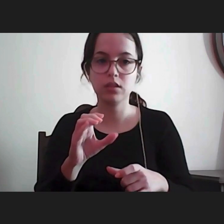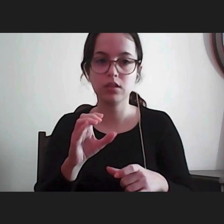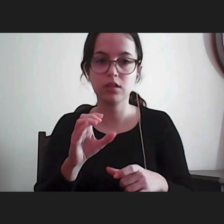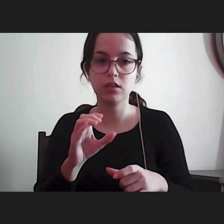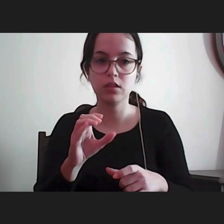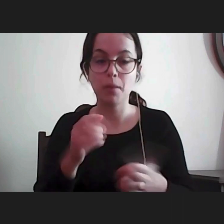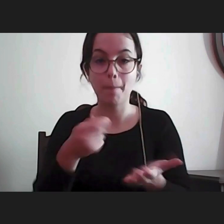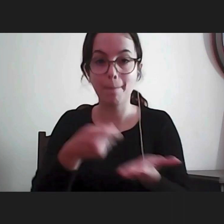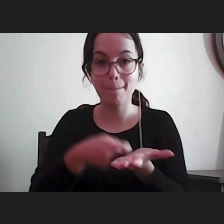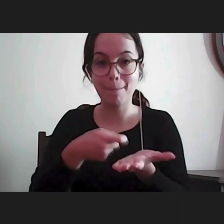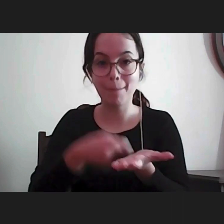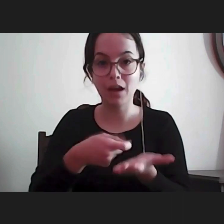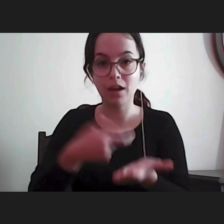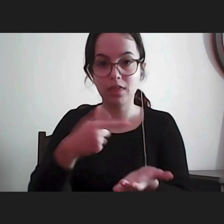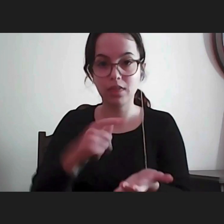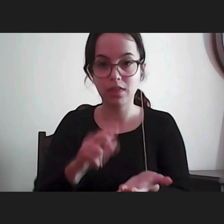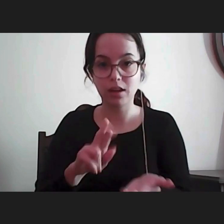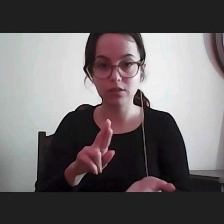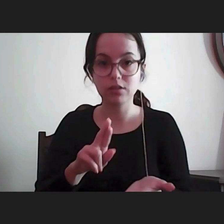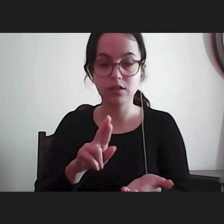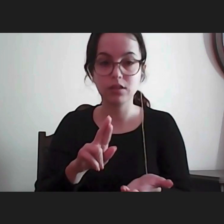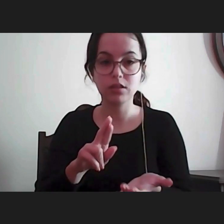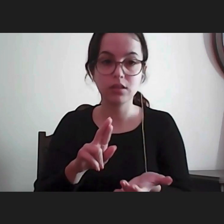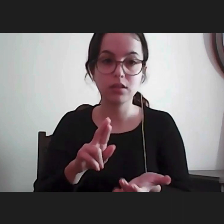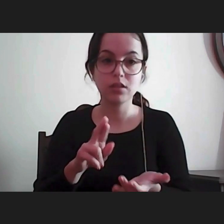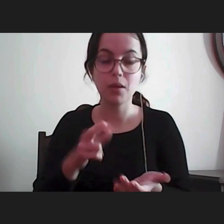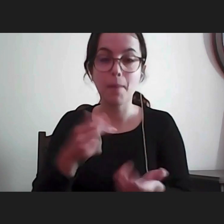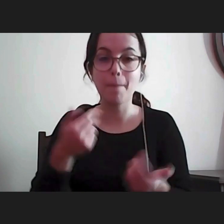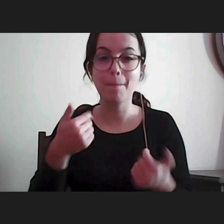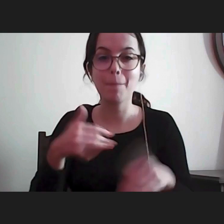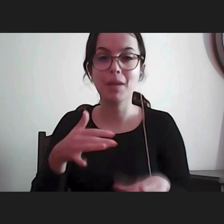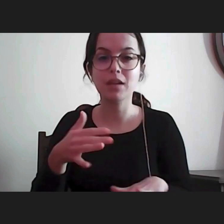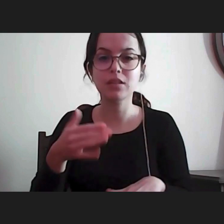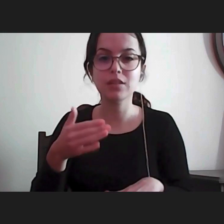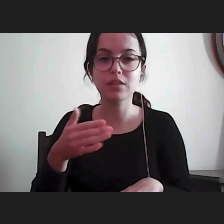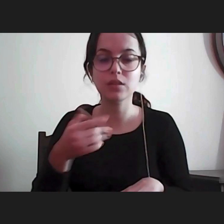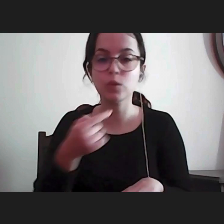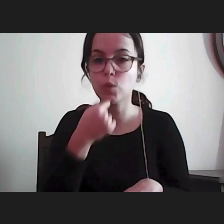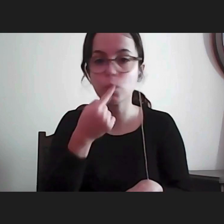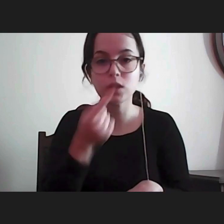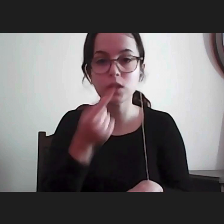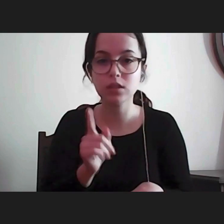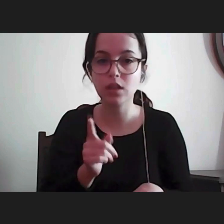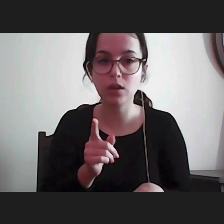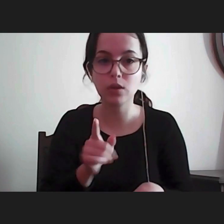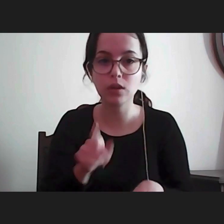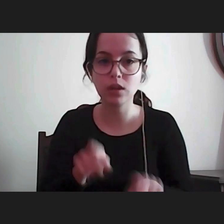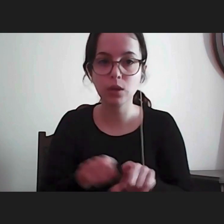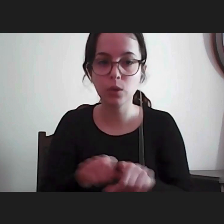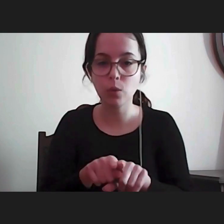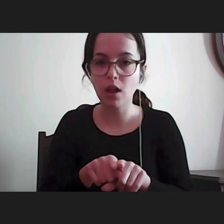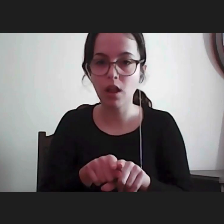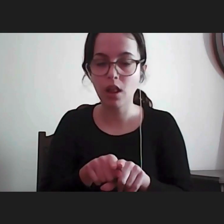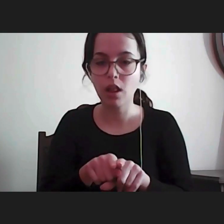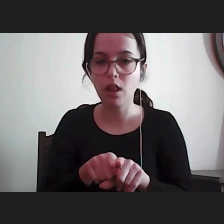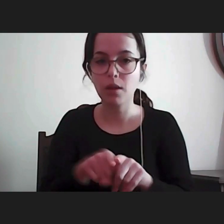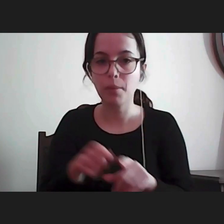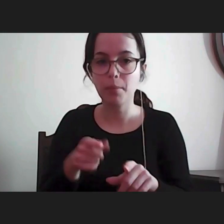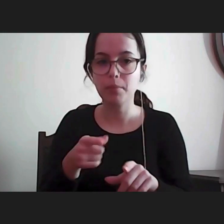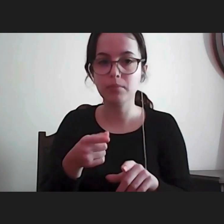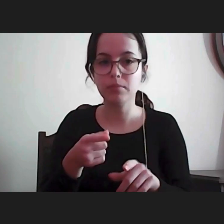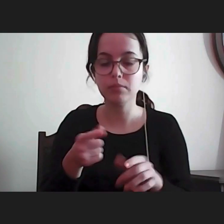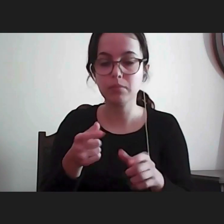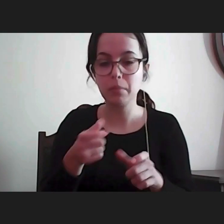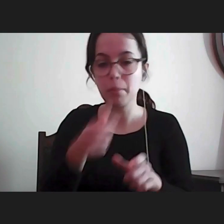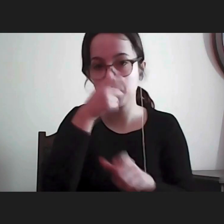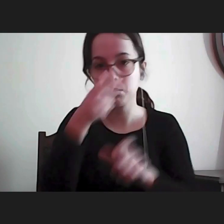pagamento de uma taxa e não estava prevista a possibilidade de para determinadas situações para os cidadãos